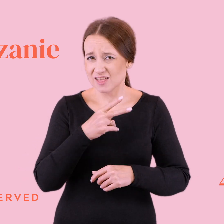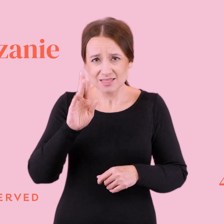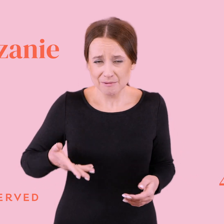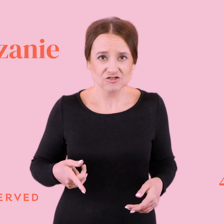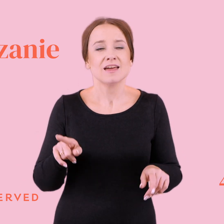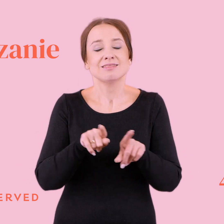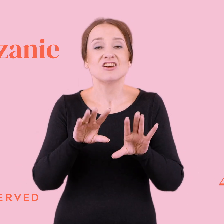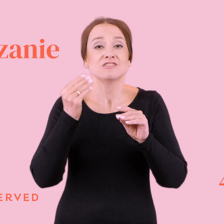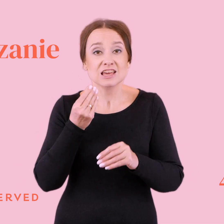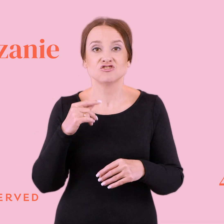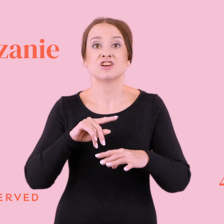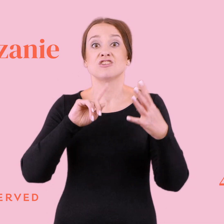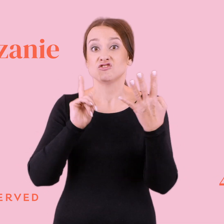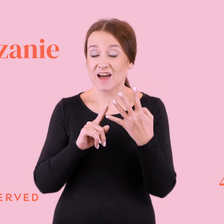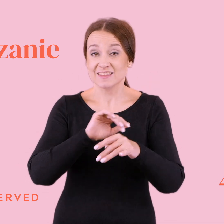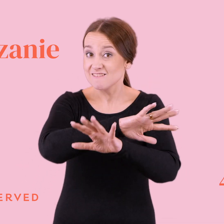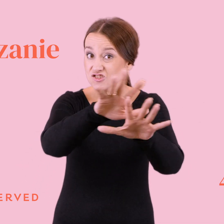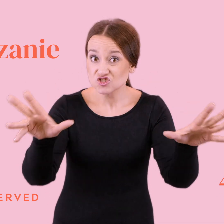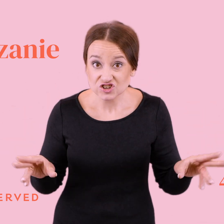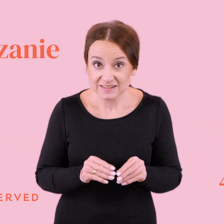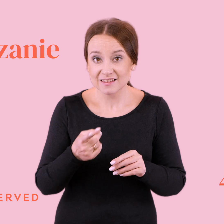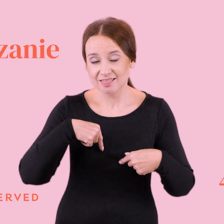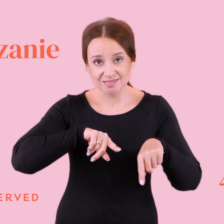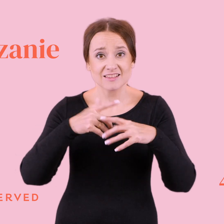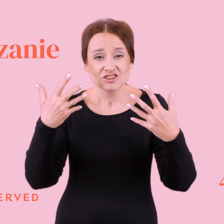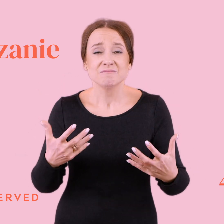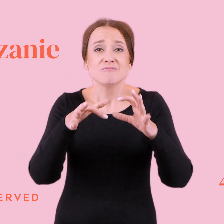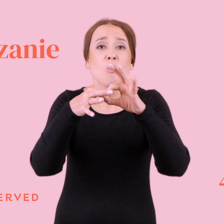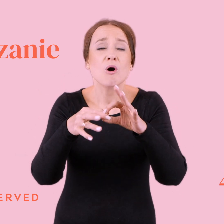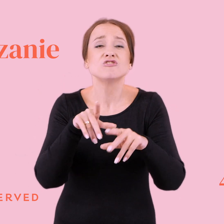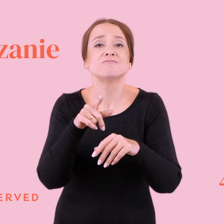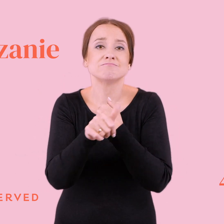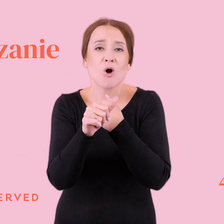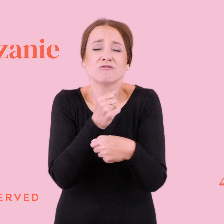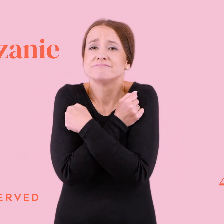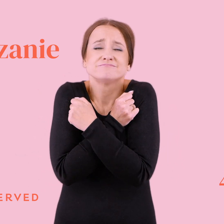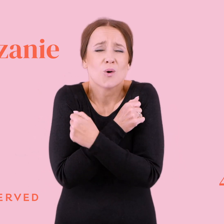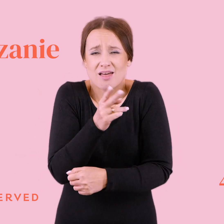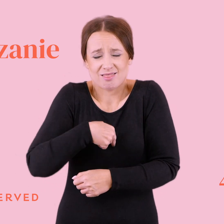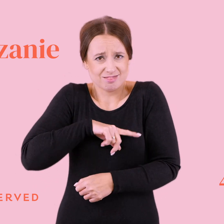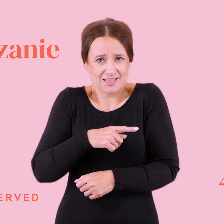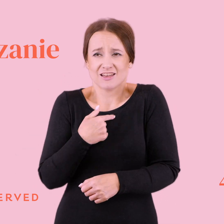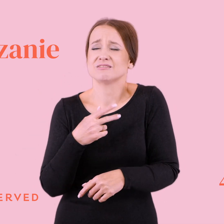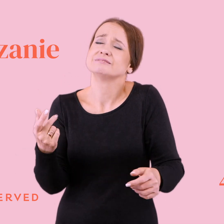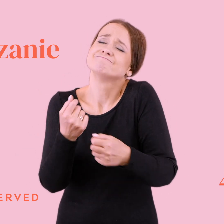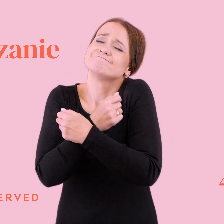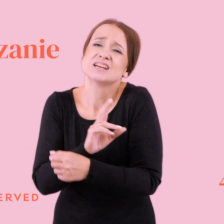wszystkich, wszystkich nas łączy to, że chcemy być kochani. I chcemy, żeby ktoś nas kochał na zabój. Żeby się dla nas starał.